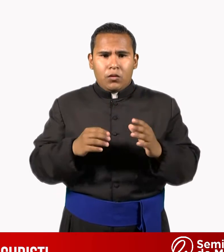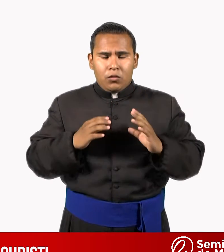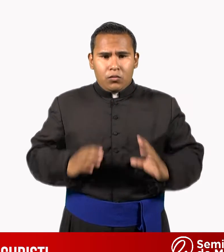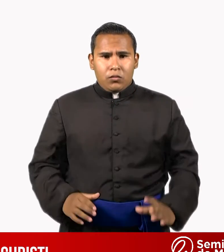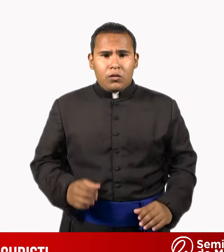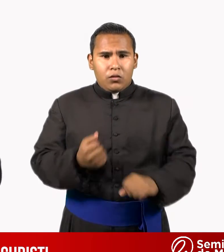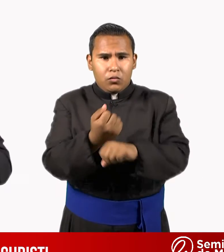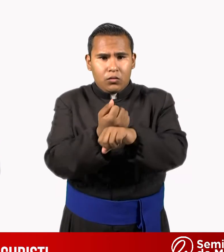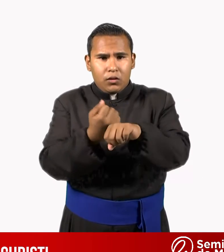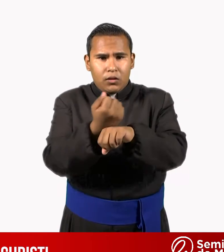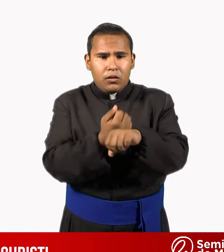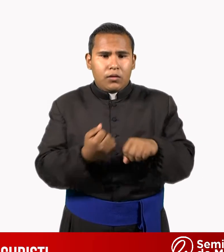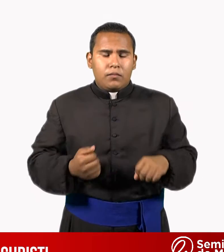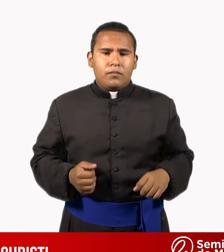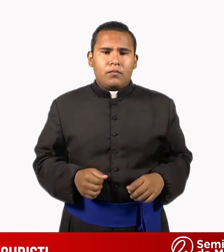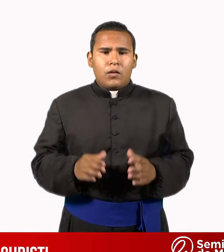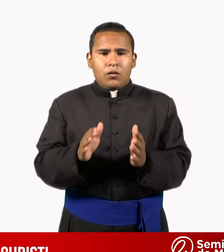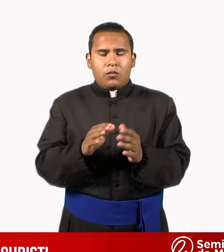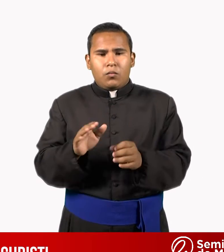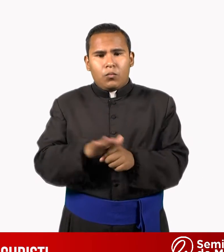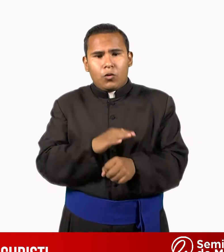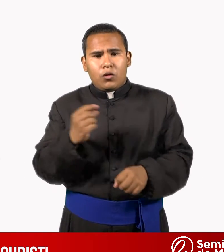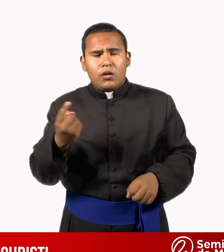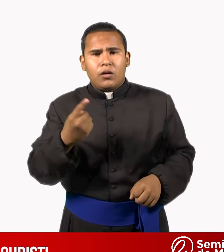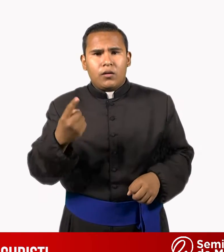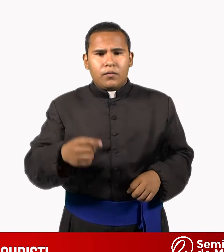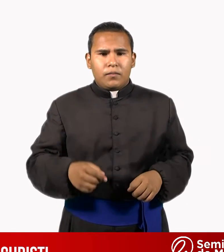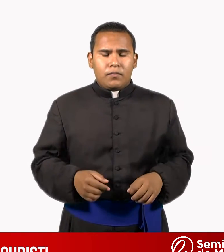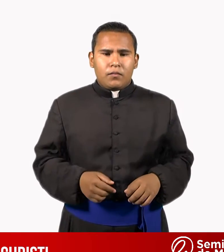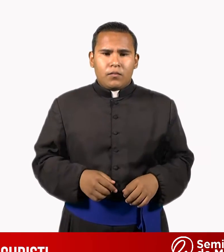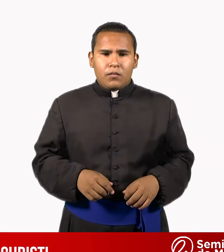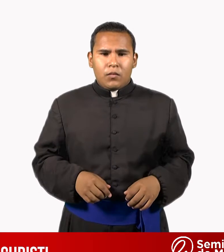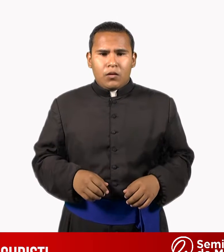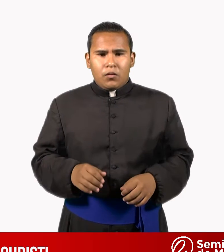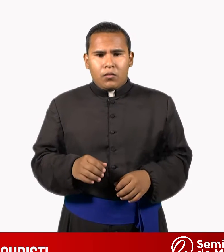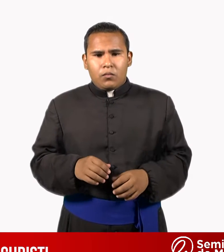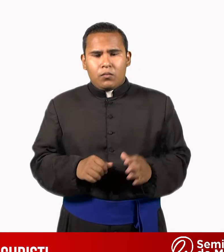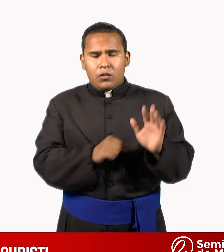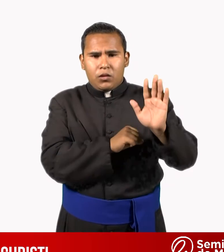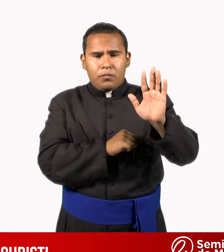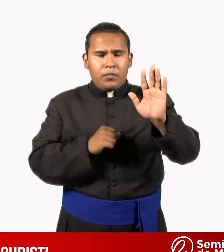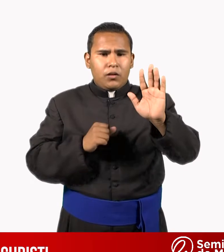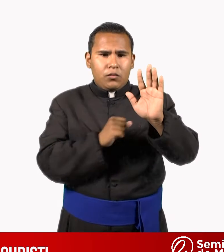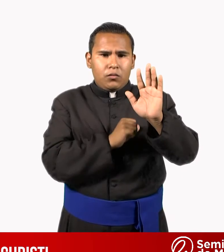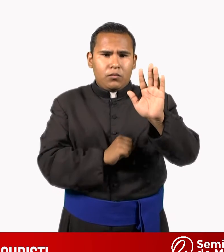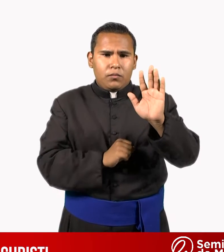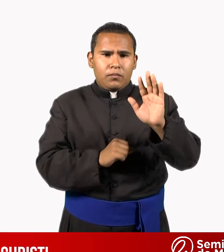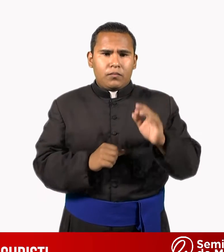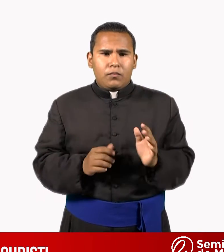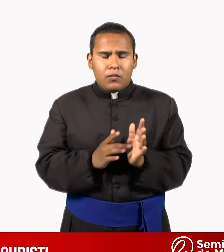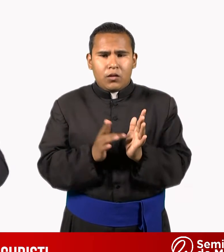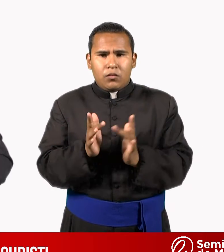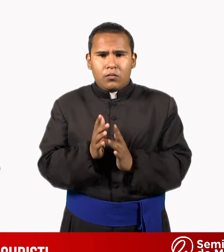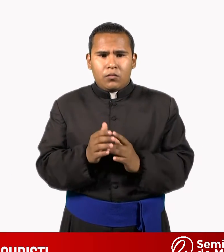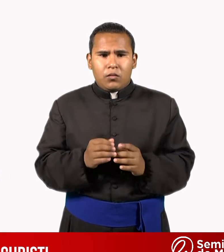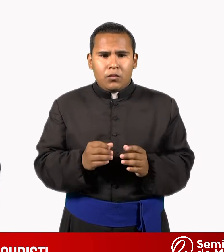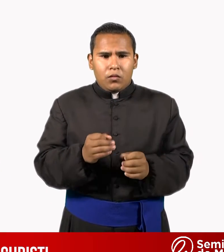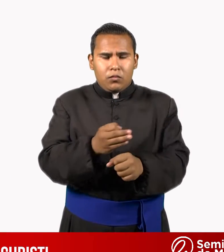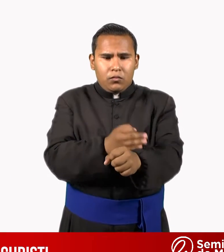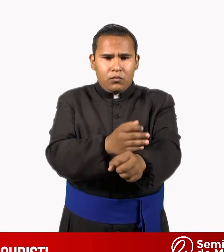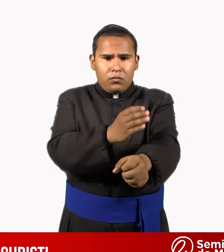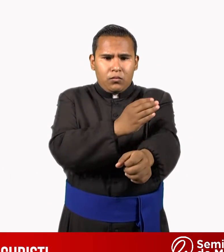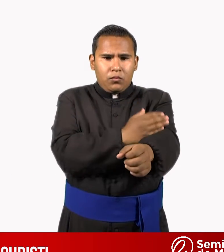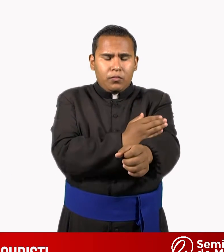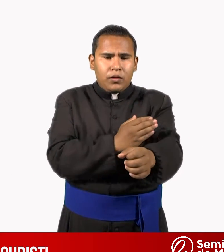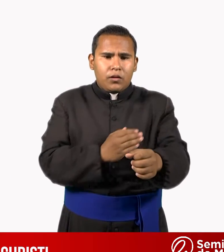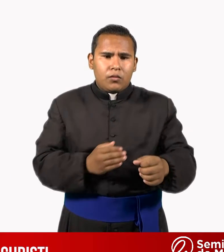y en su sangre. ¿Por qué? Porque ese pacto es que Jesús nos va acompañando y